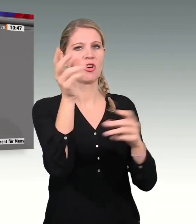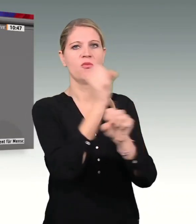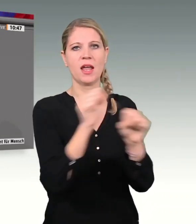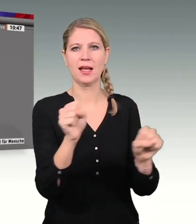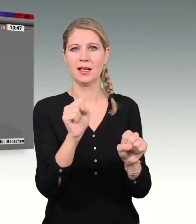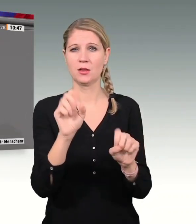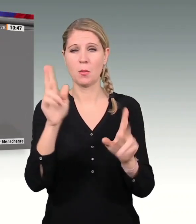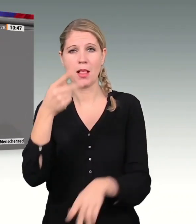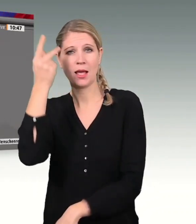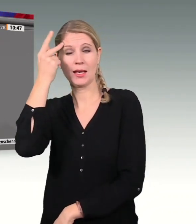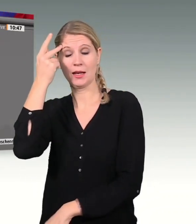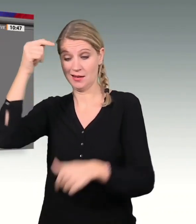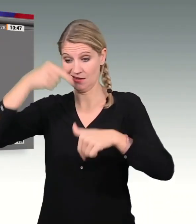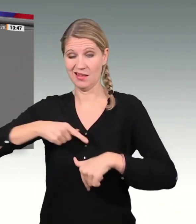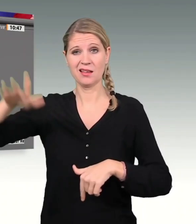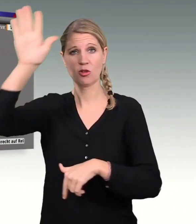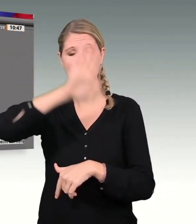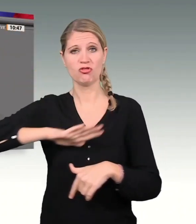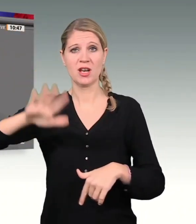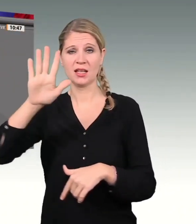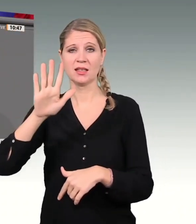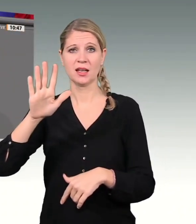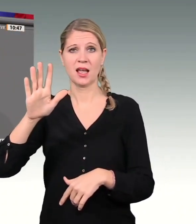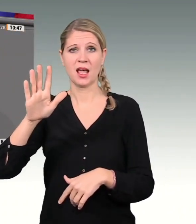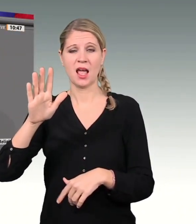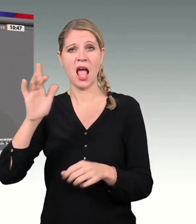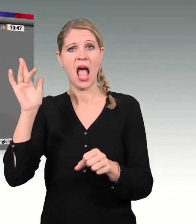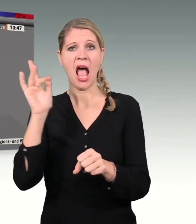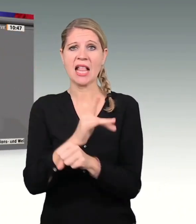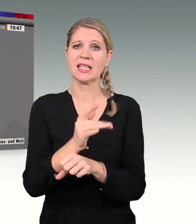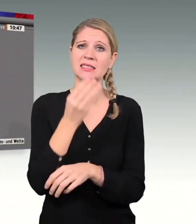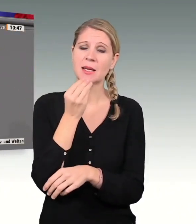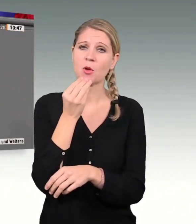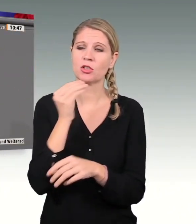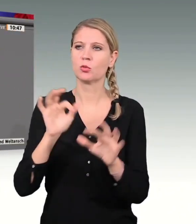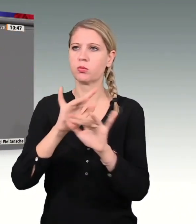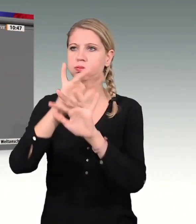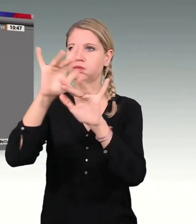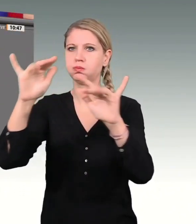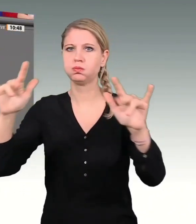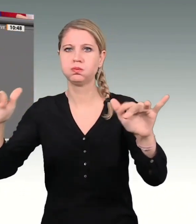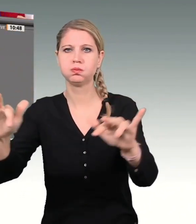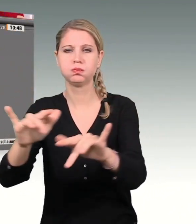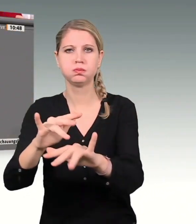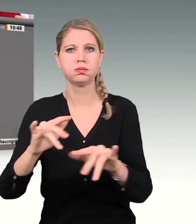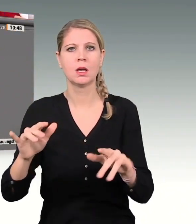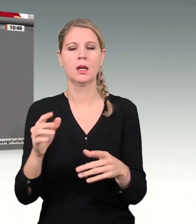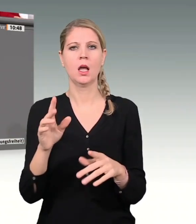Antisemitismus hierzulande. Nun hat der Kollege Schwabe gesagt, das Amt wird bleiben. Gut.